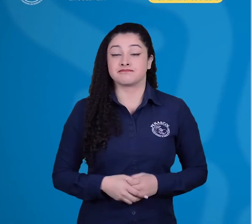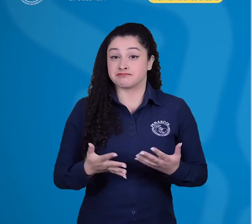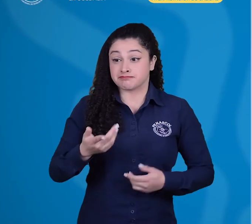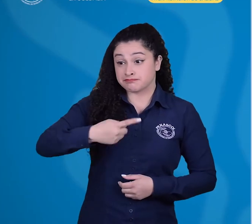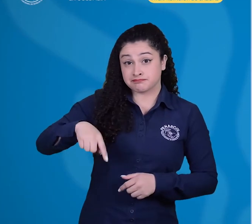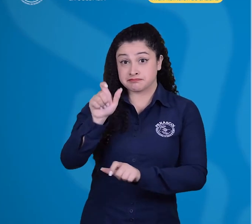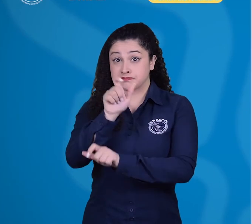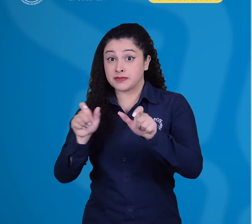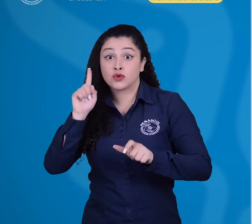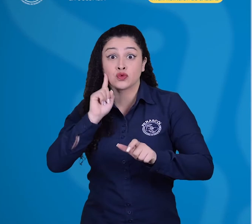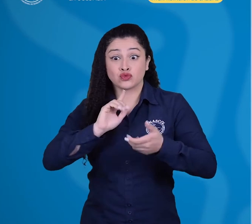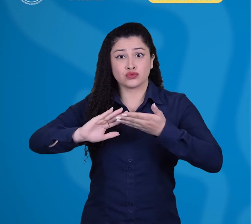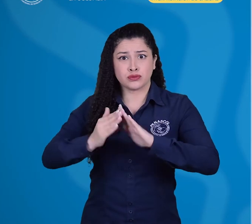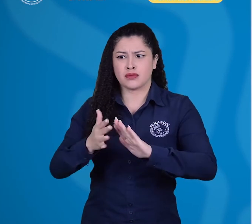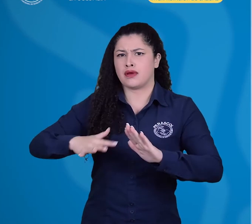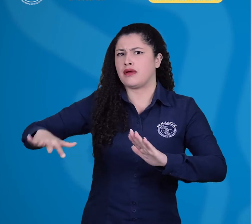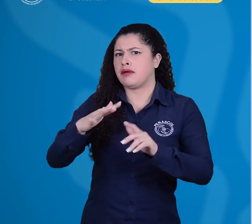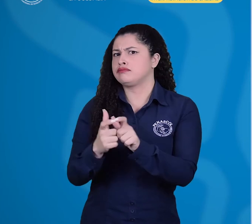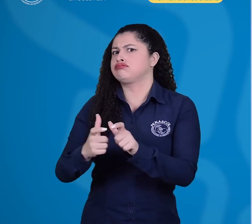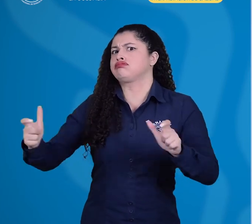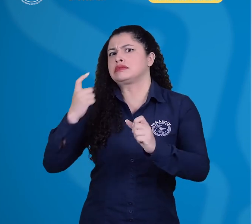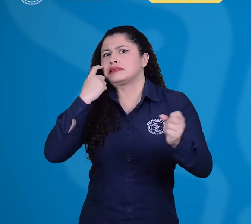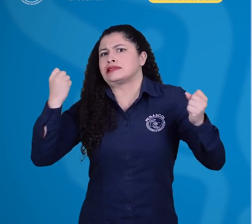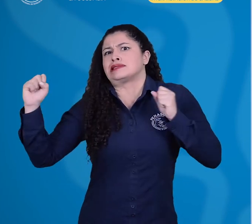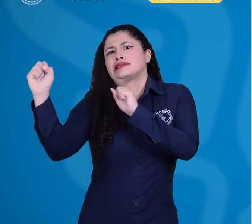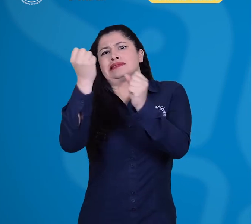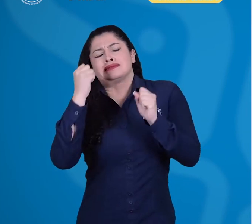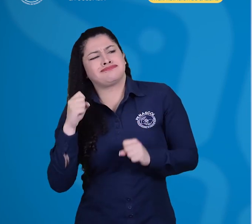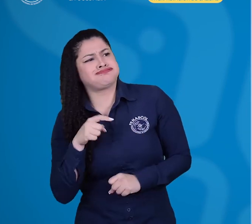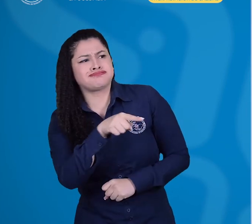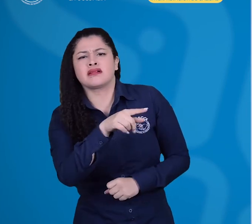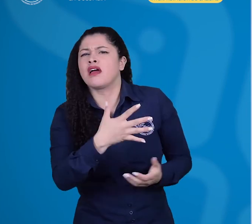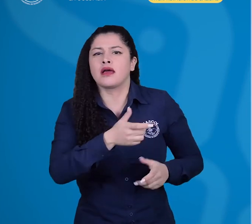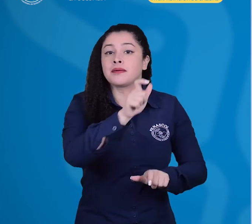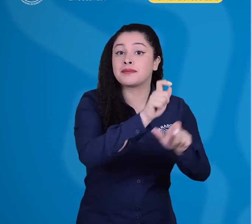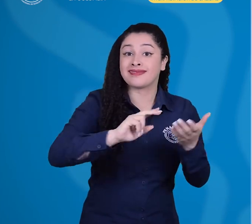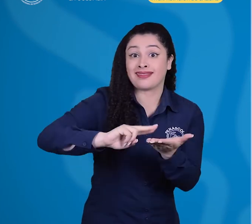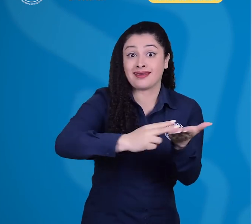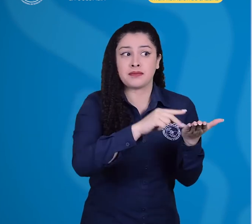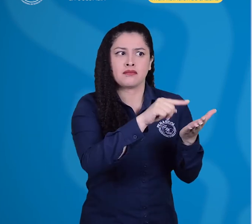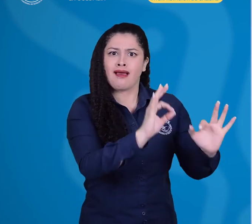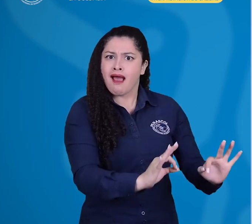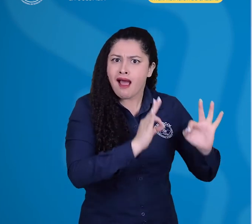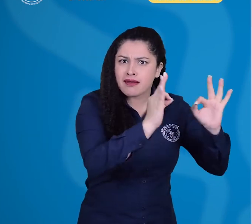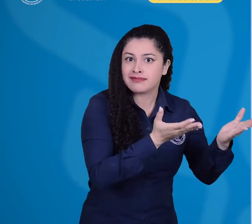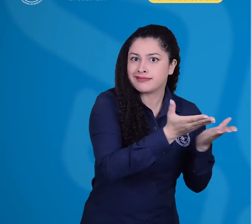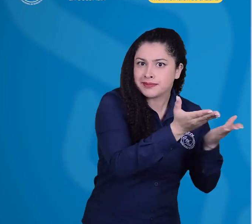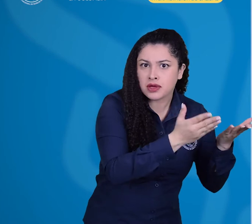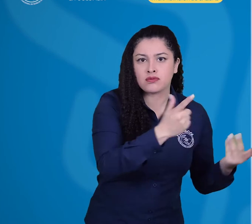Puesto que la ética profesional y la calidad de los servicios de interpretación a lengua de señas colombiana-español